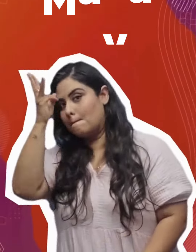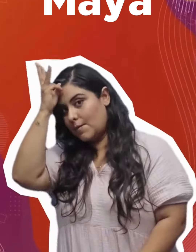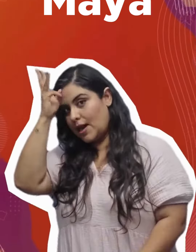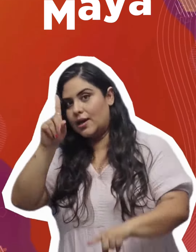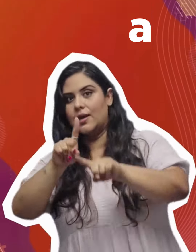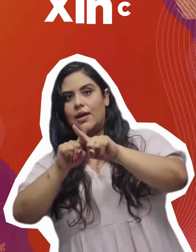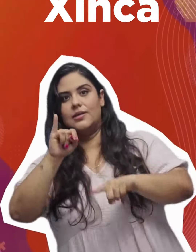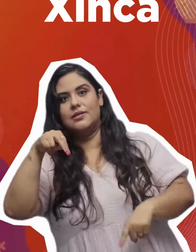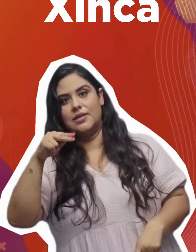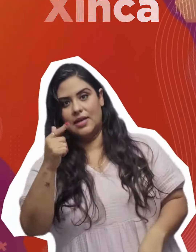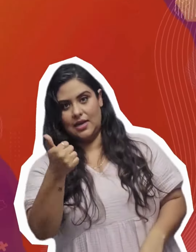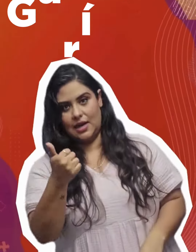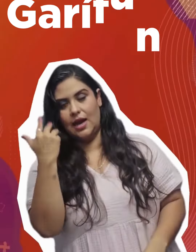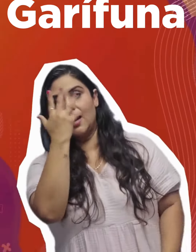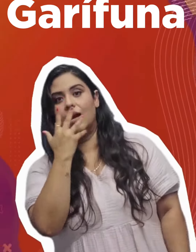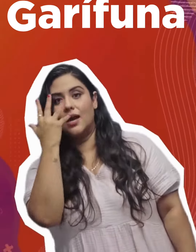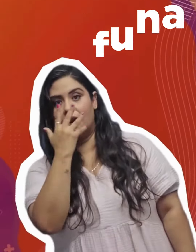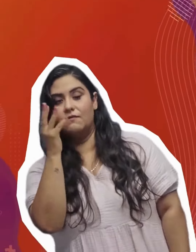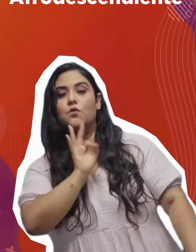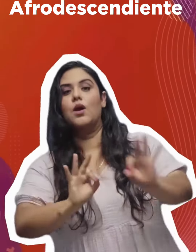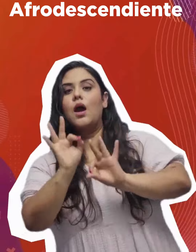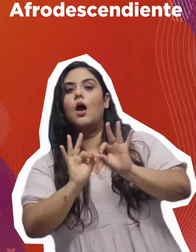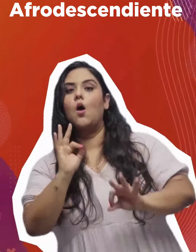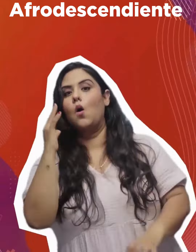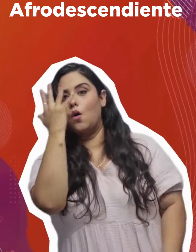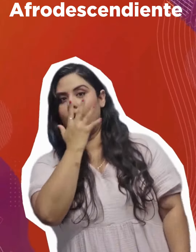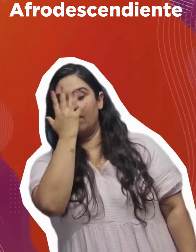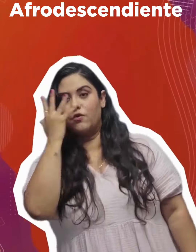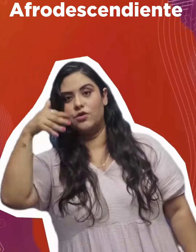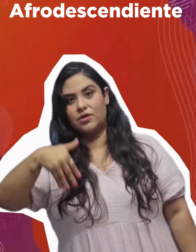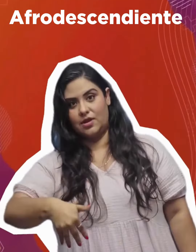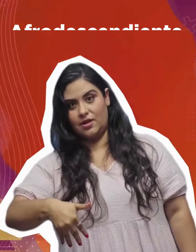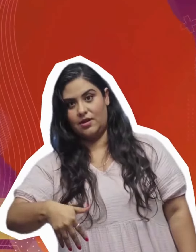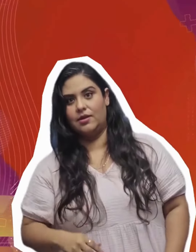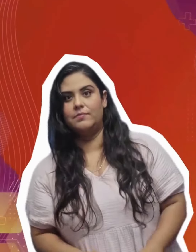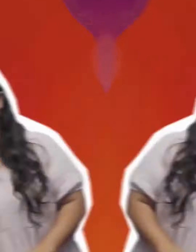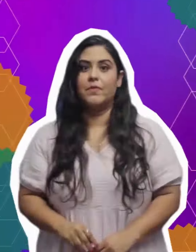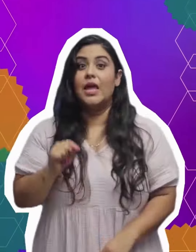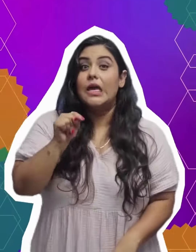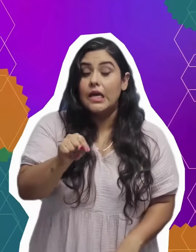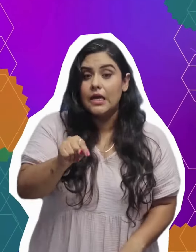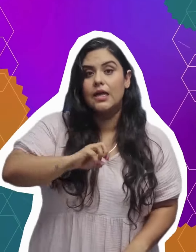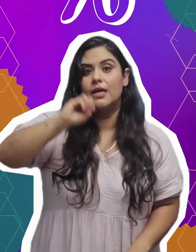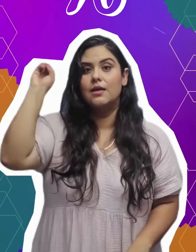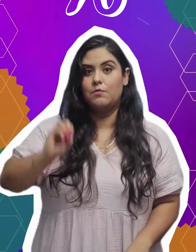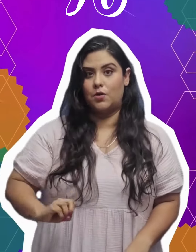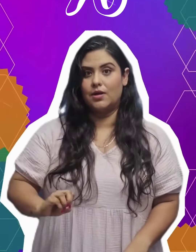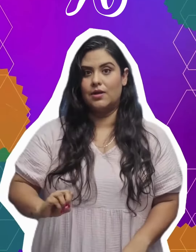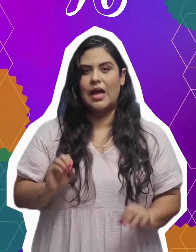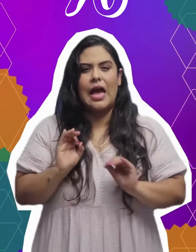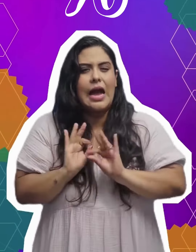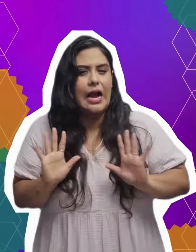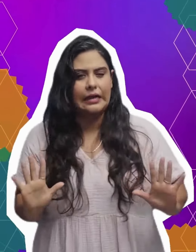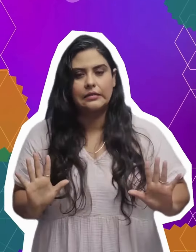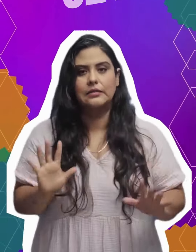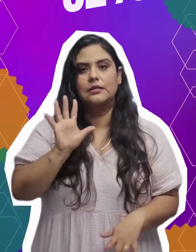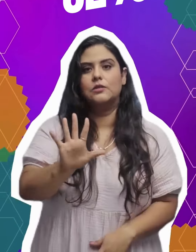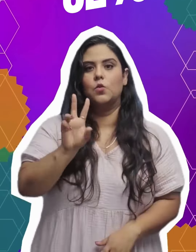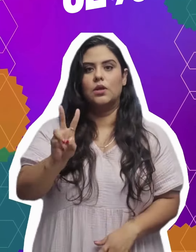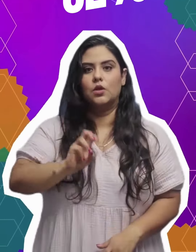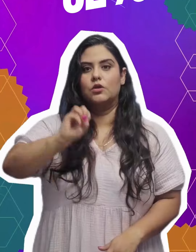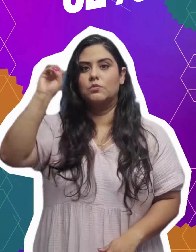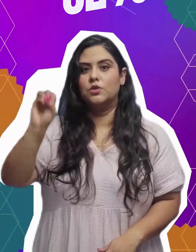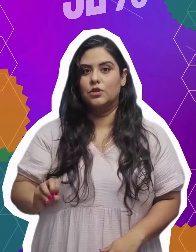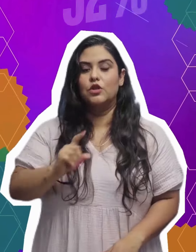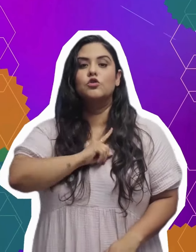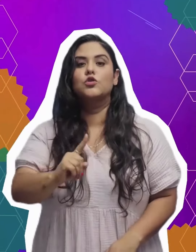como maya, chinca, garífuna o afrodescendiente. Y de este porcentaje, casi